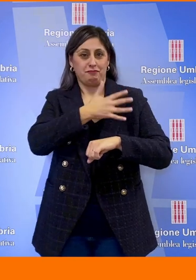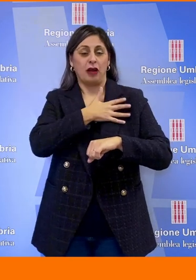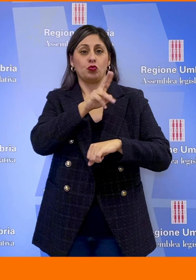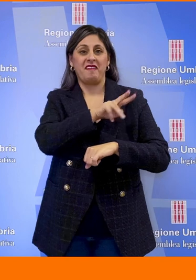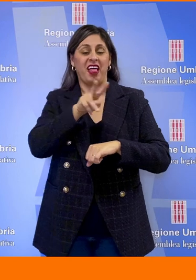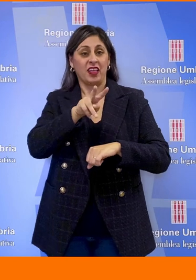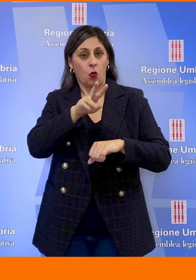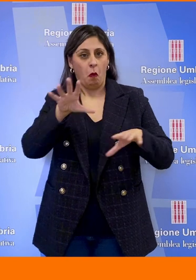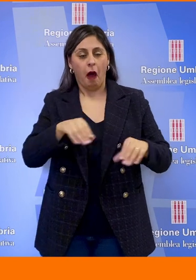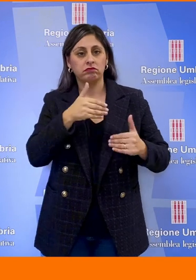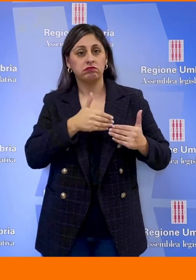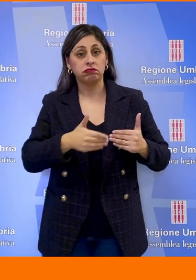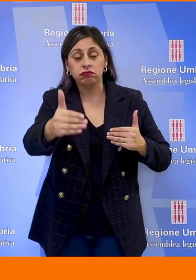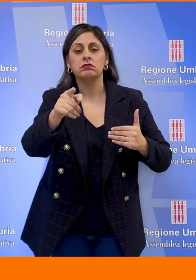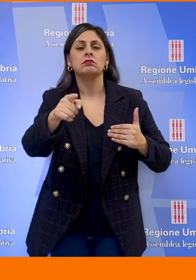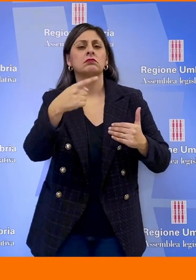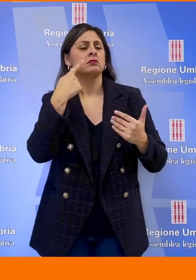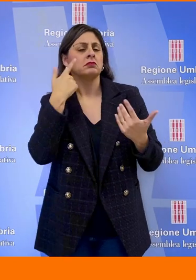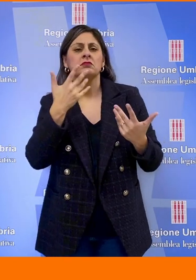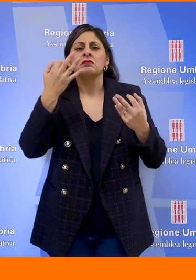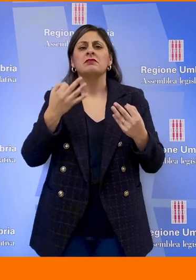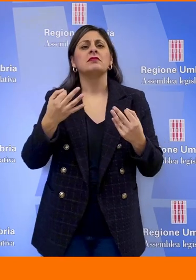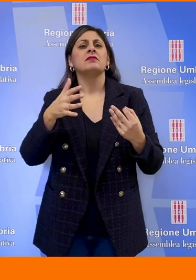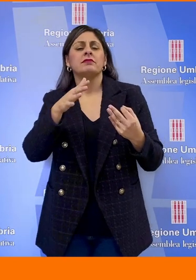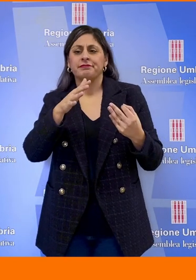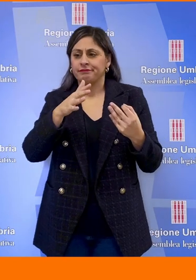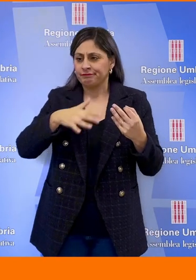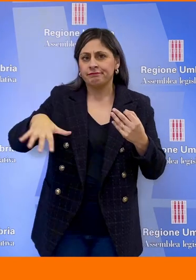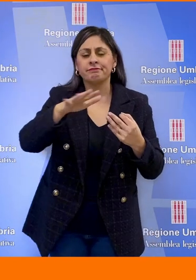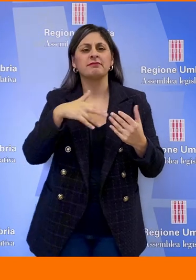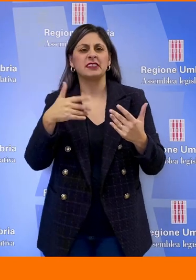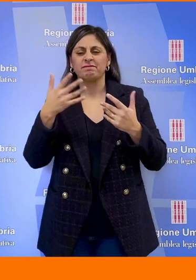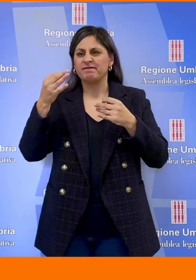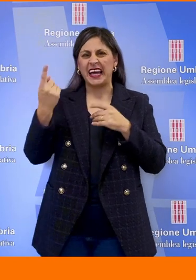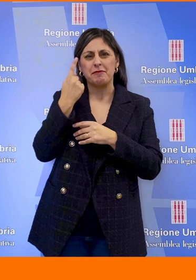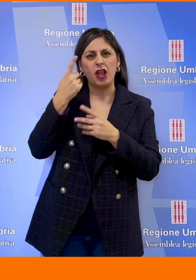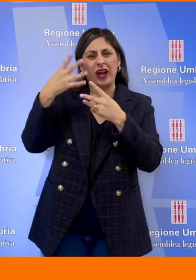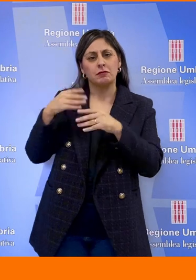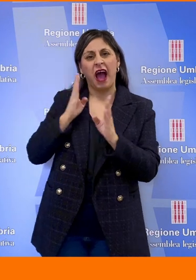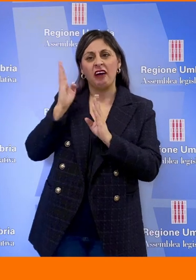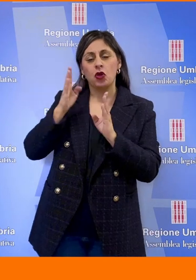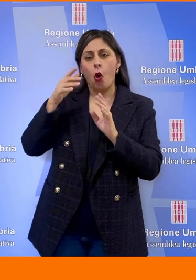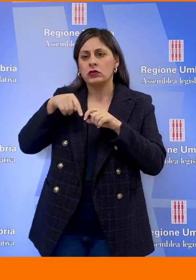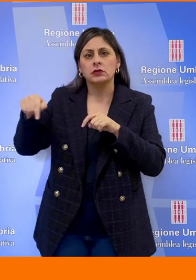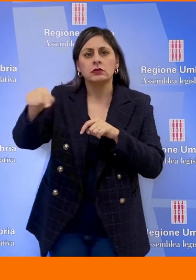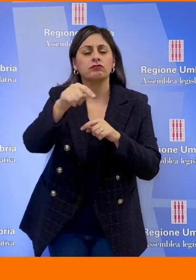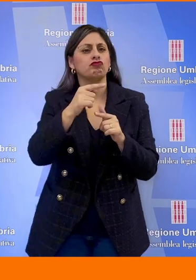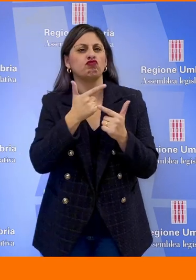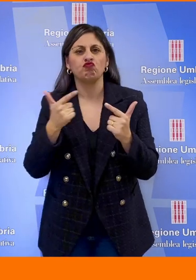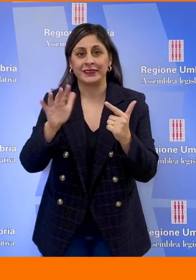presenza di strutture consolidate riconducibili alla criminalità organizzata e mafiosa un rischio che però non può essere escluso a priori e che